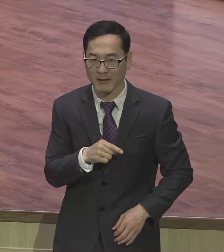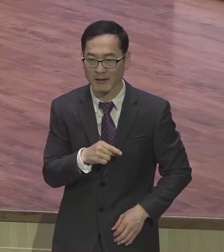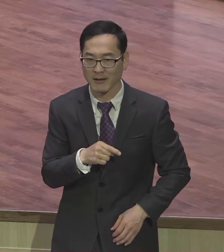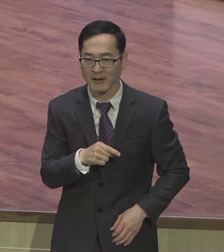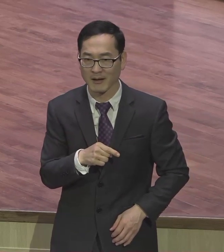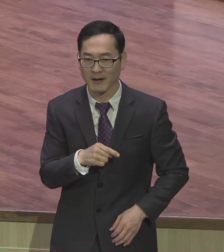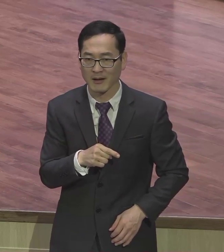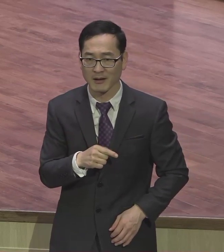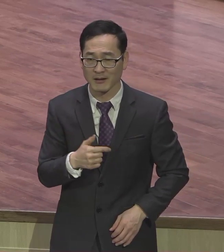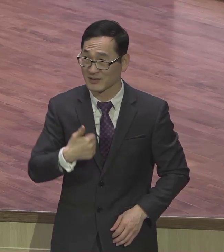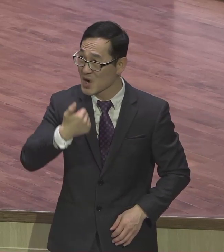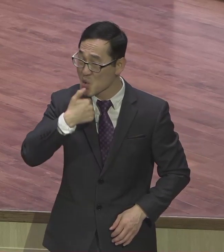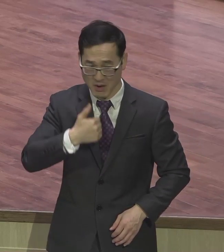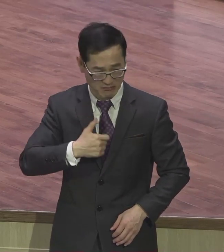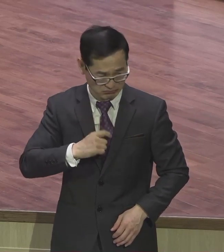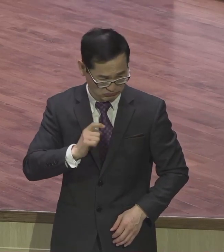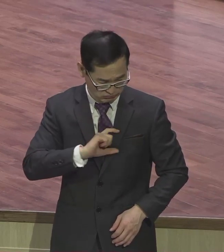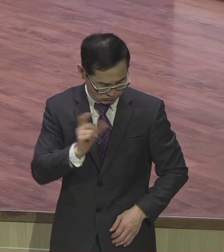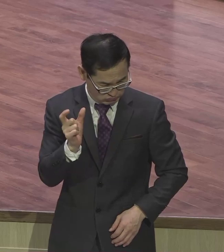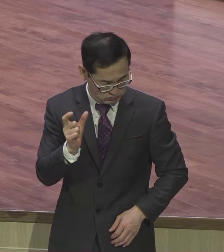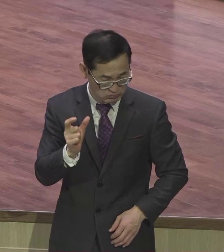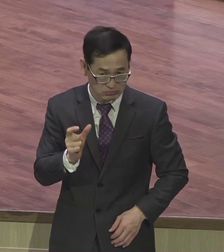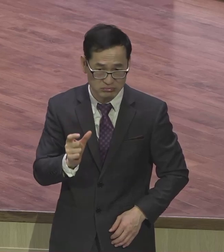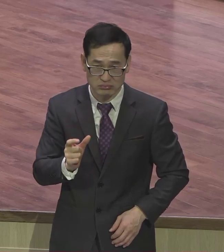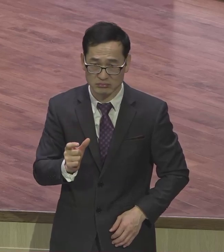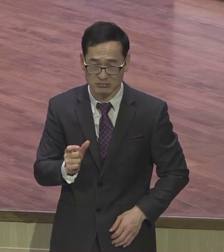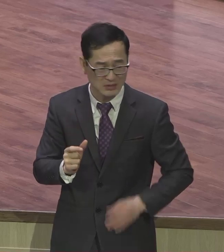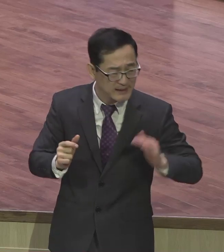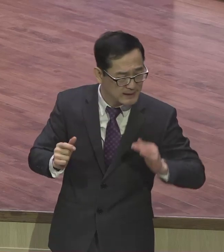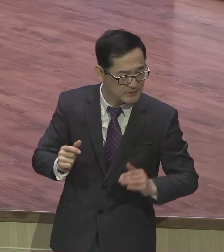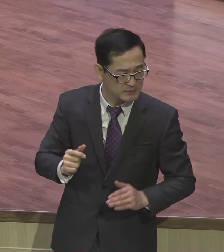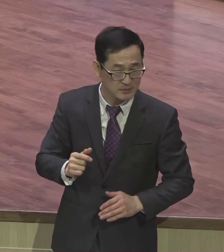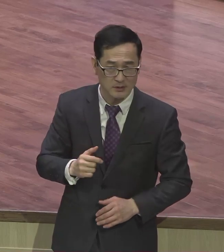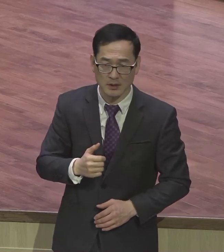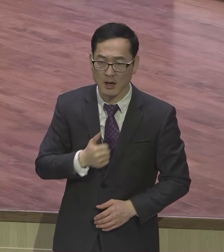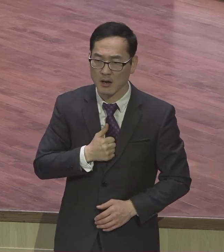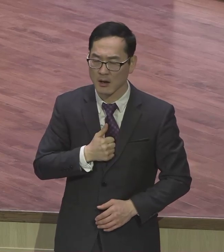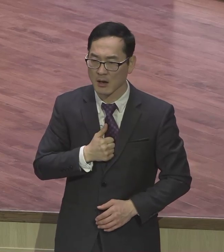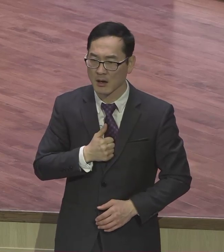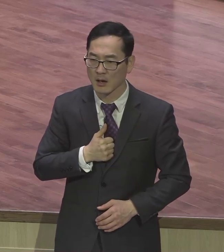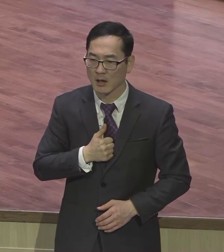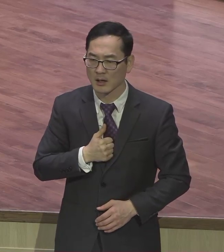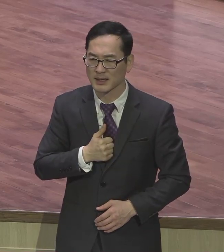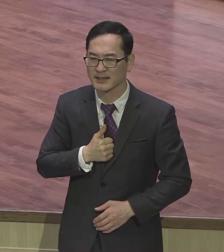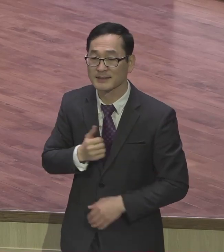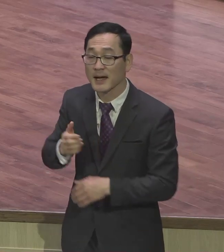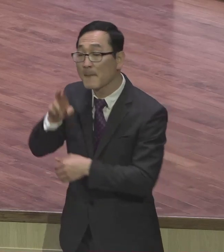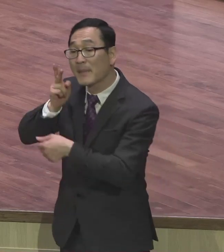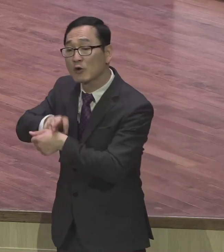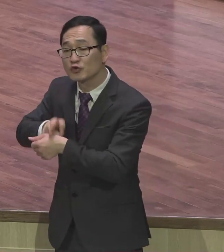시민권자다 로마 시민이다 이제 바울이 이런 당시 사회적